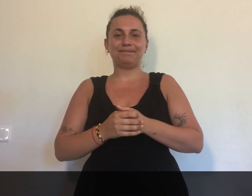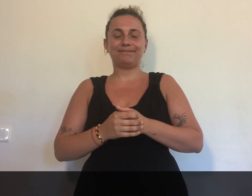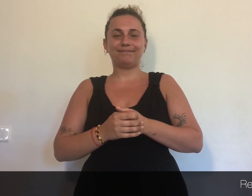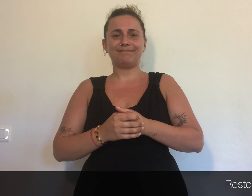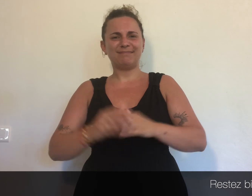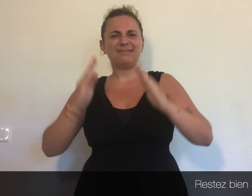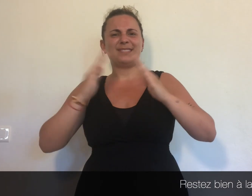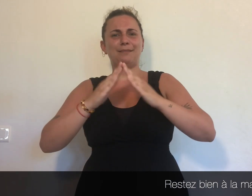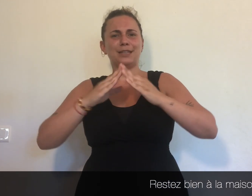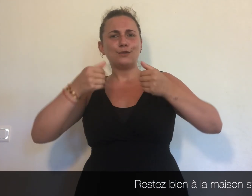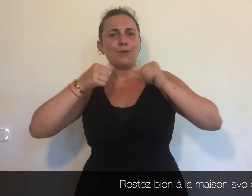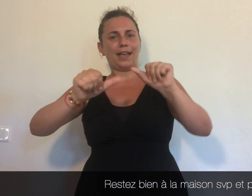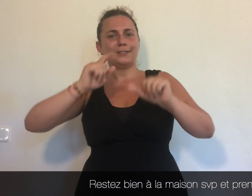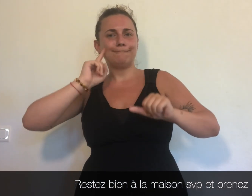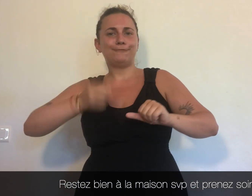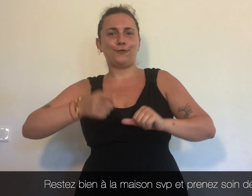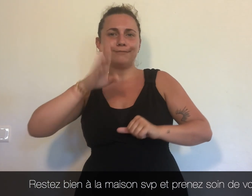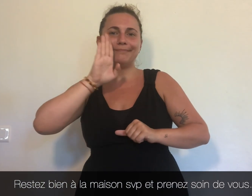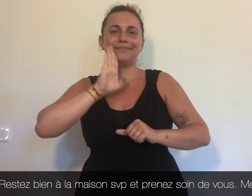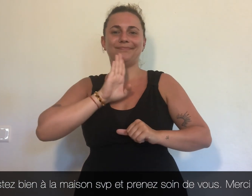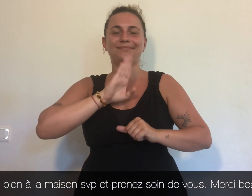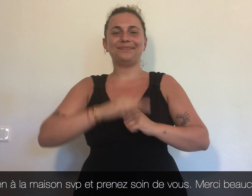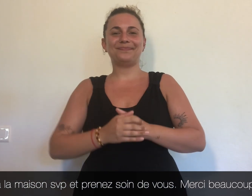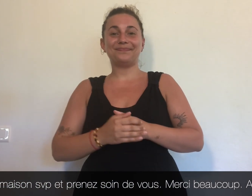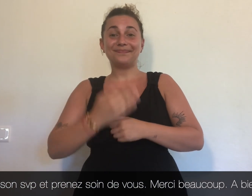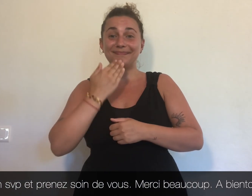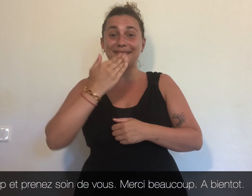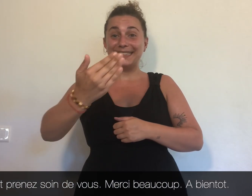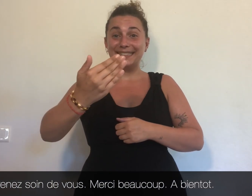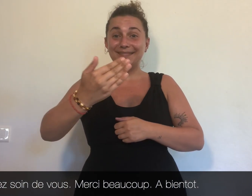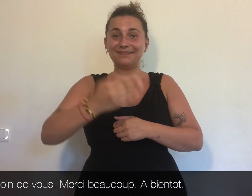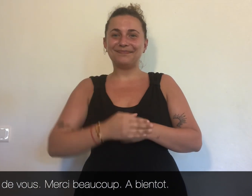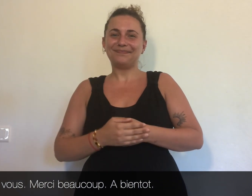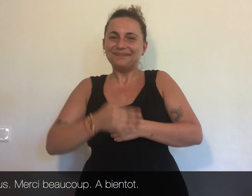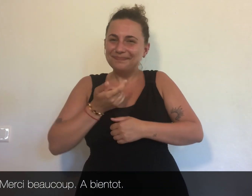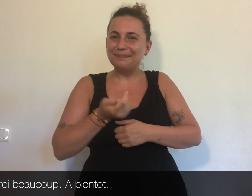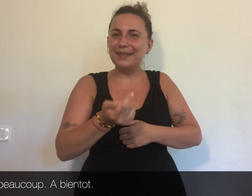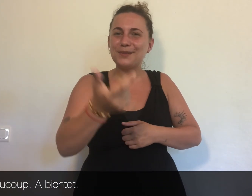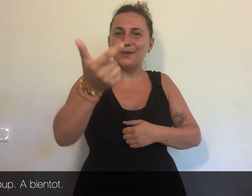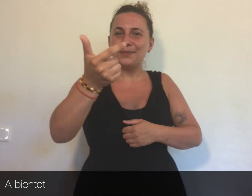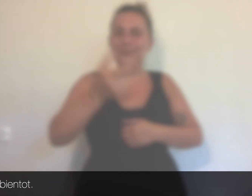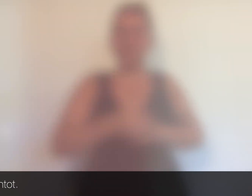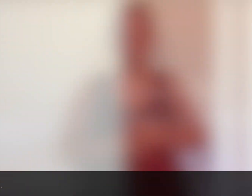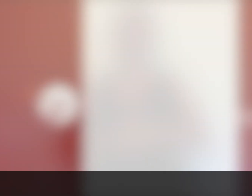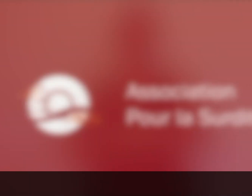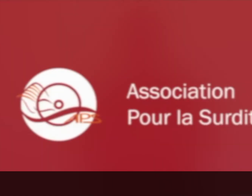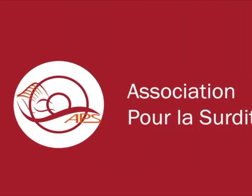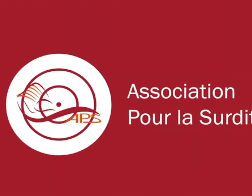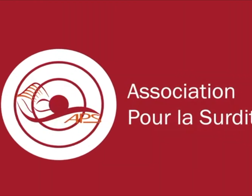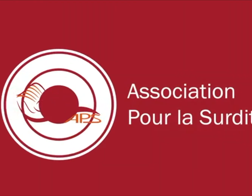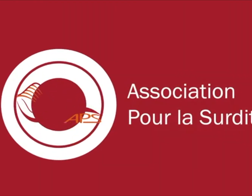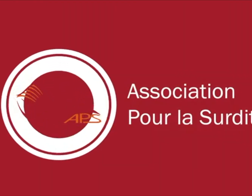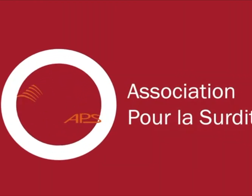Restez à la maison s'il vous plaît et prenez soin de vous Merci, à bientôt Sous-titrage